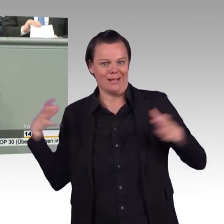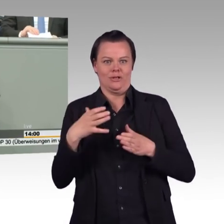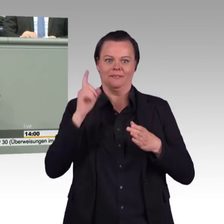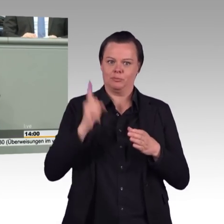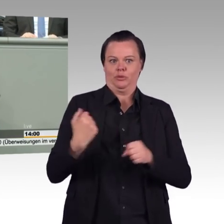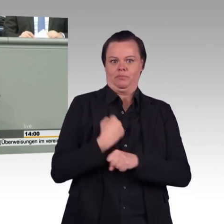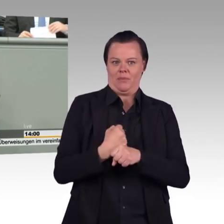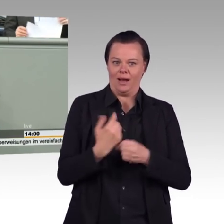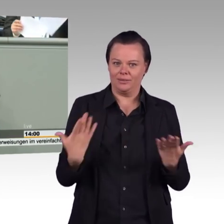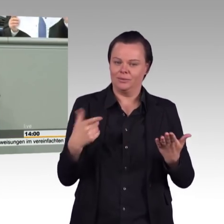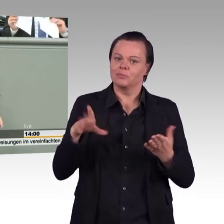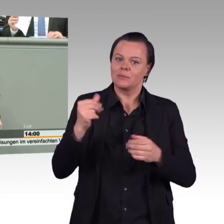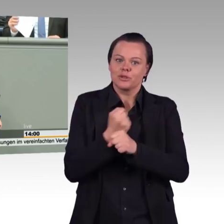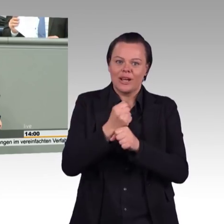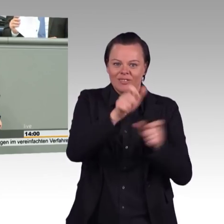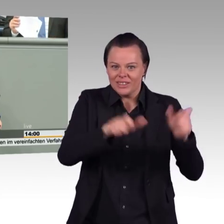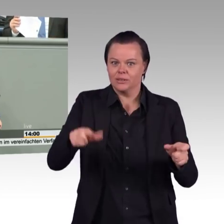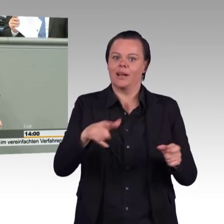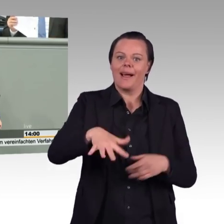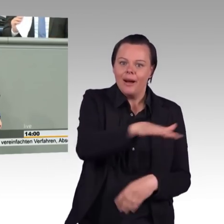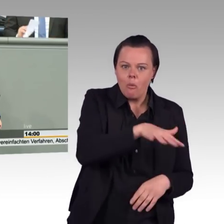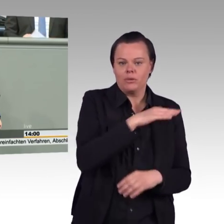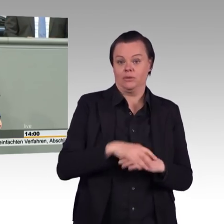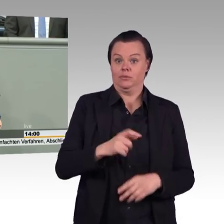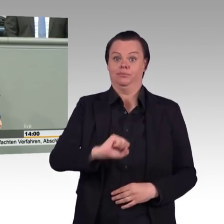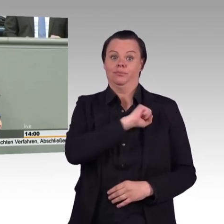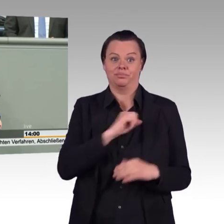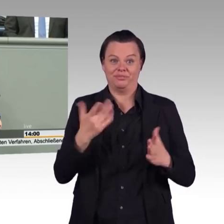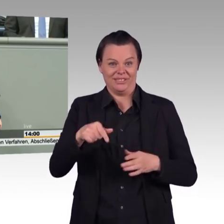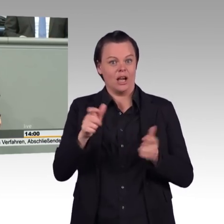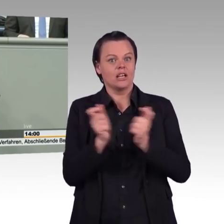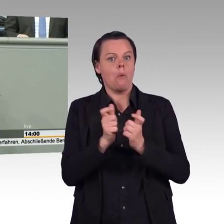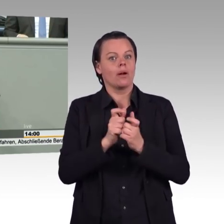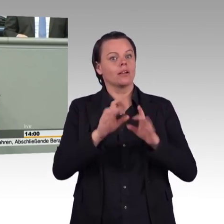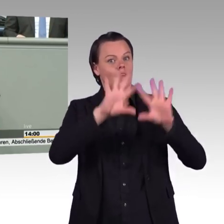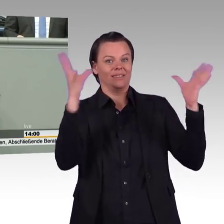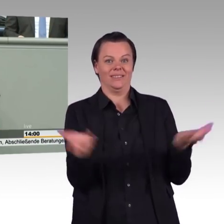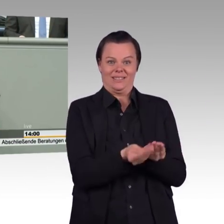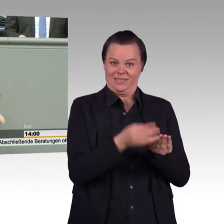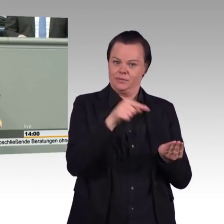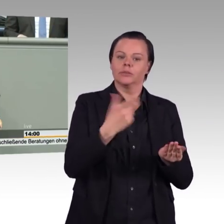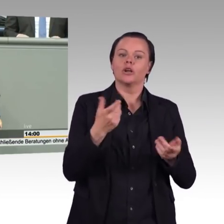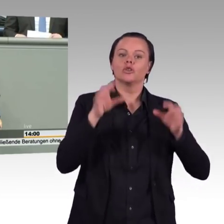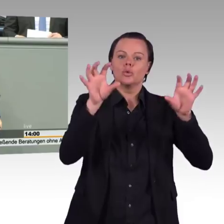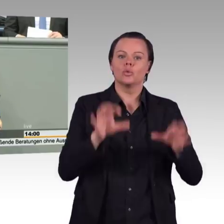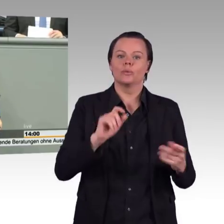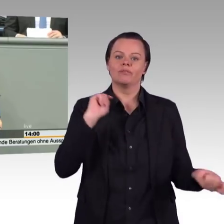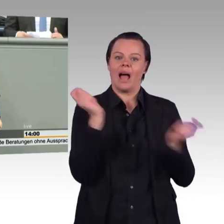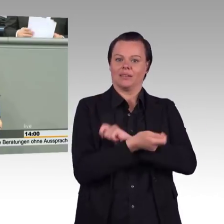gemeinsam diese historische und schwierige Aufgabe für Deutschland auf den Weg bringen. Und deswegen sind wir stolz darauf, dass dieser Konsens